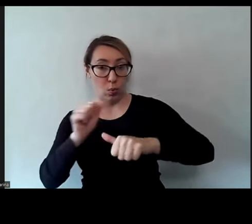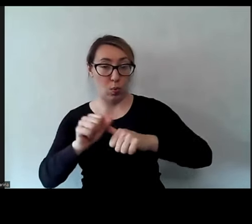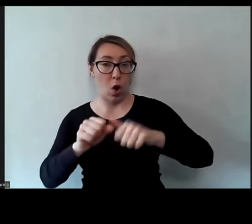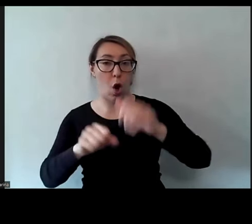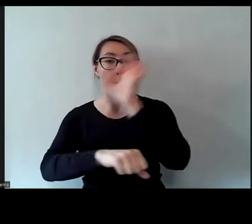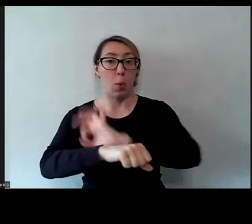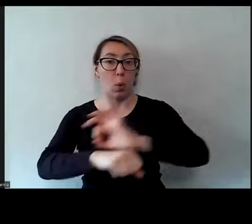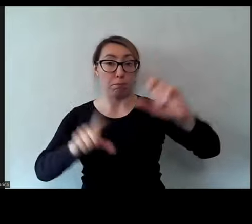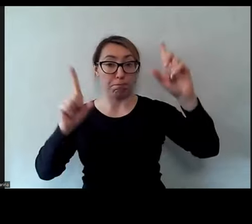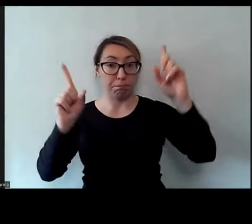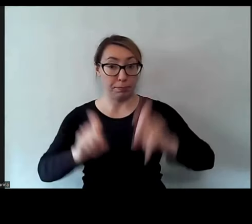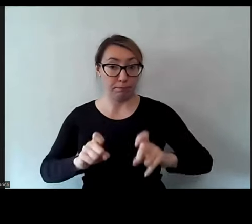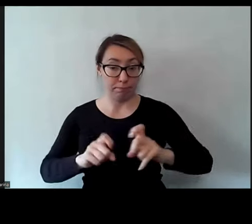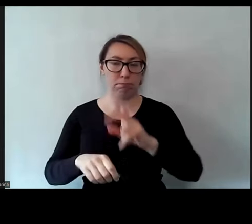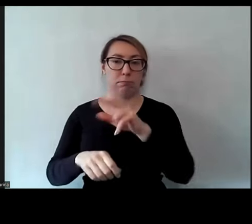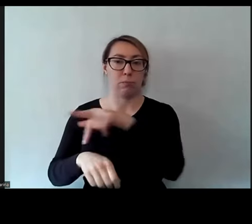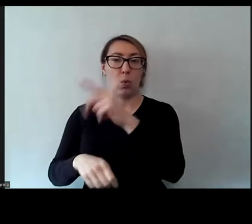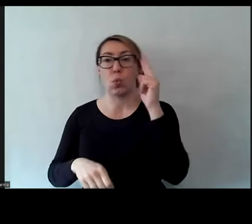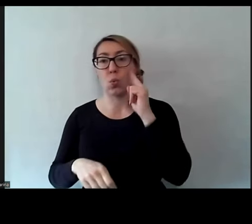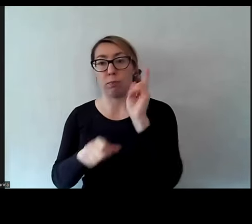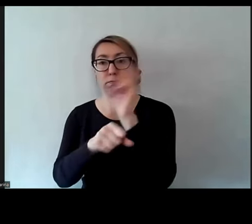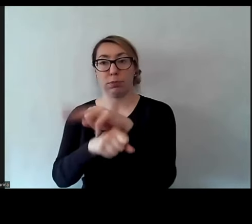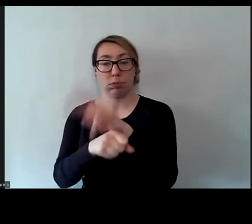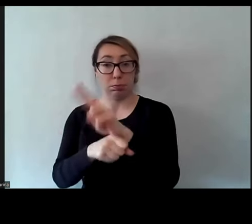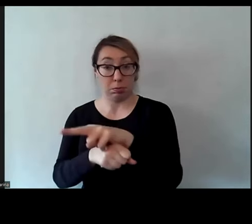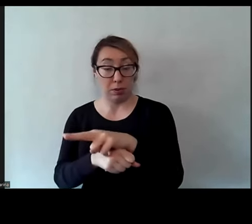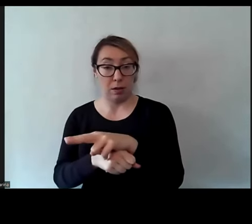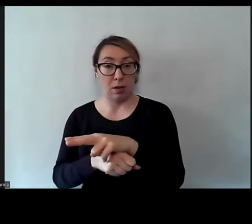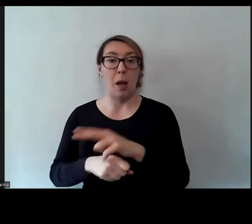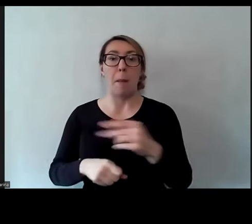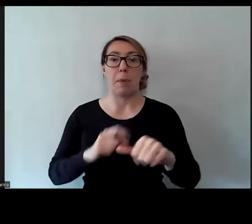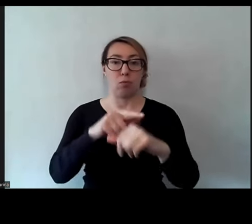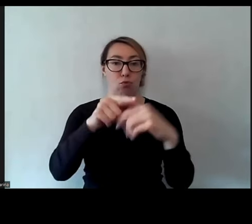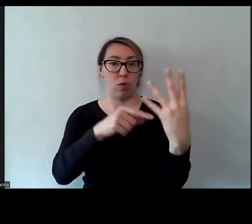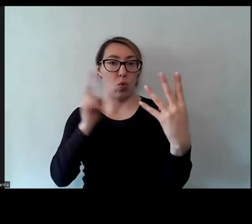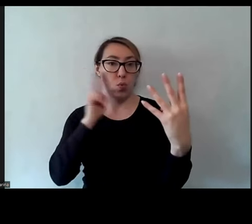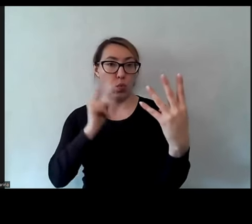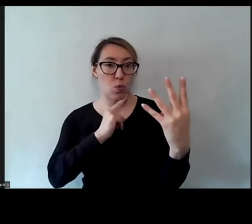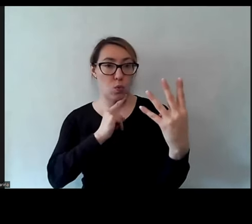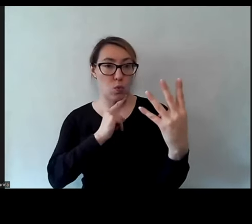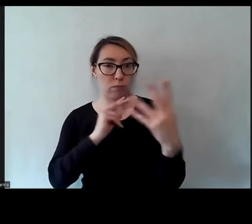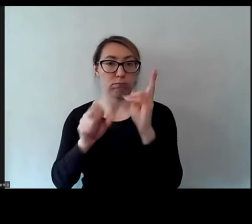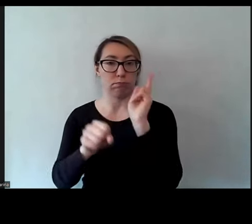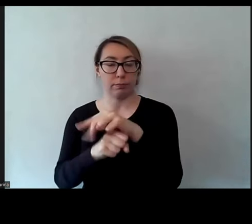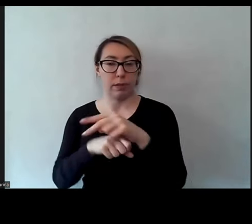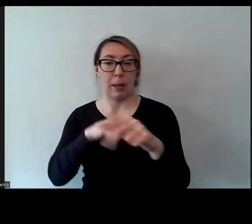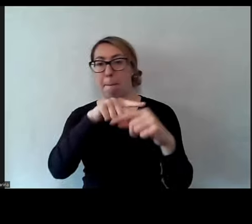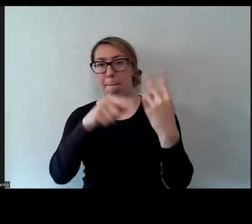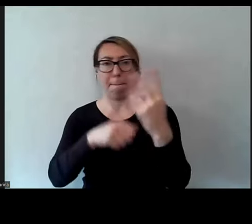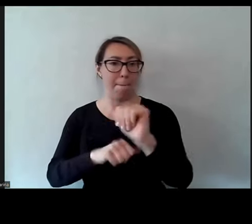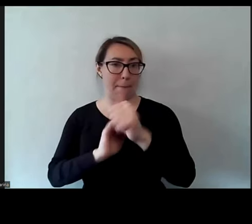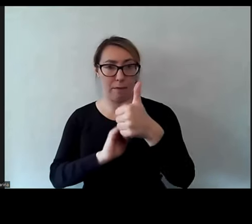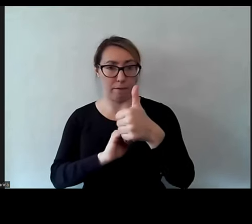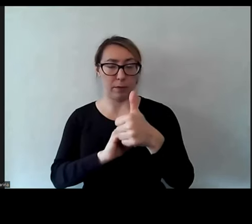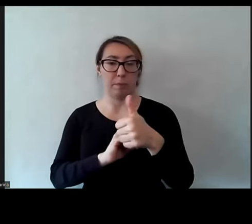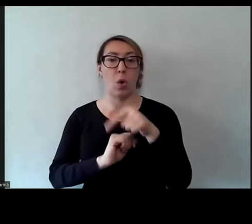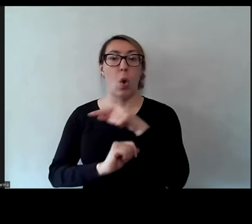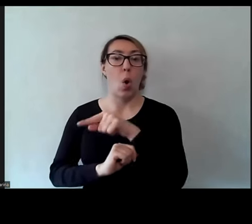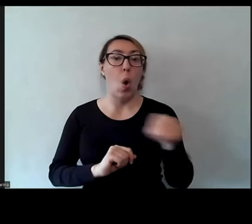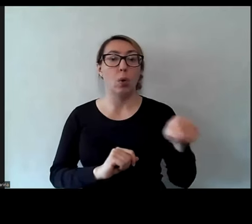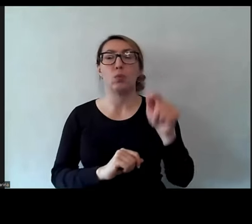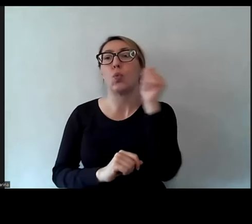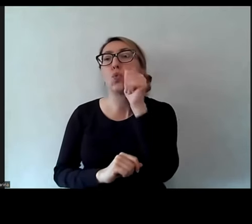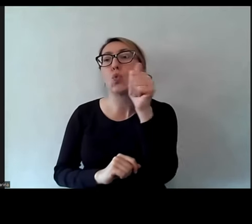zatrudniania głuchych, to pojawiło się czterech głuchych zatrudnionych, pierwszych czterech głuchych i oni się